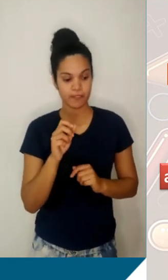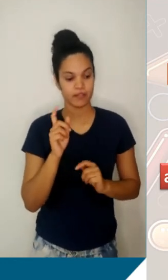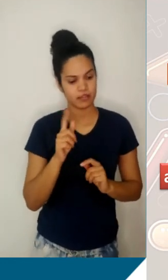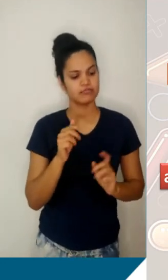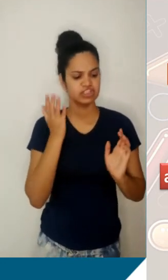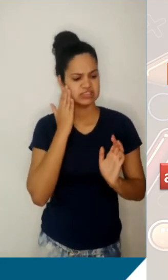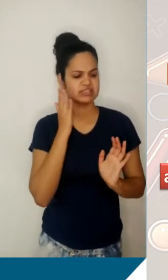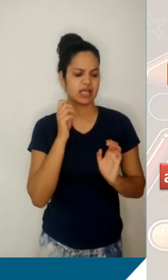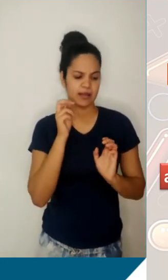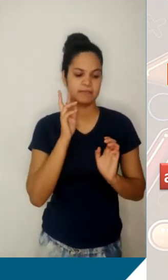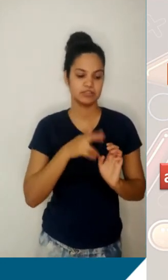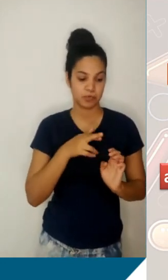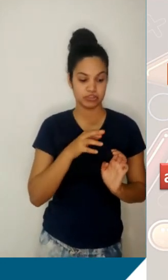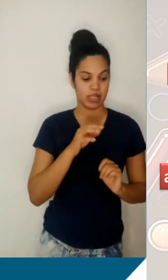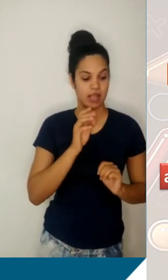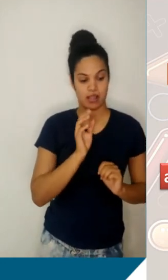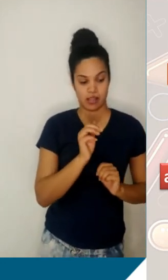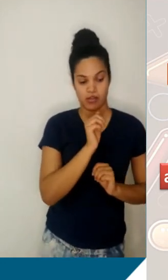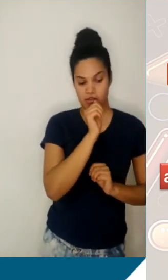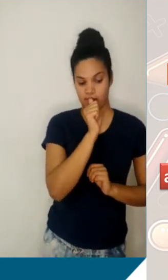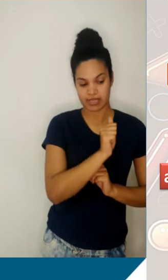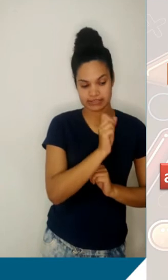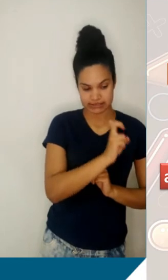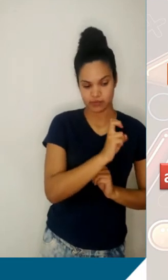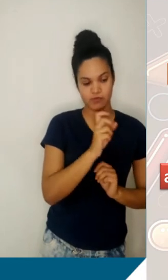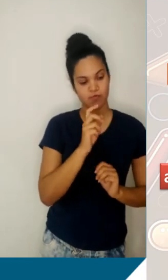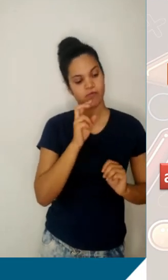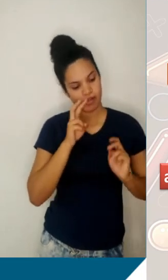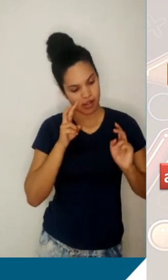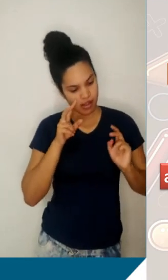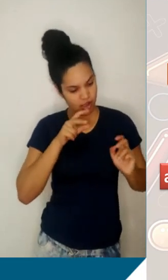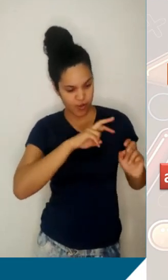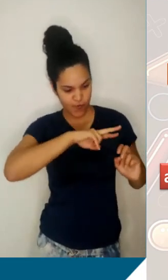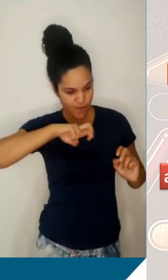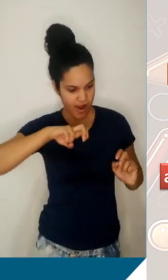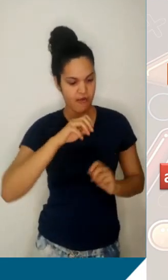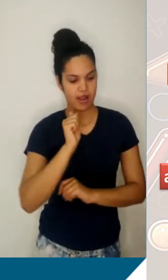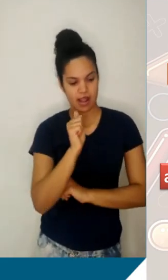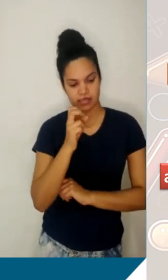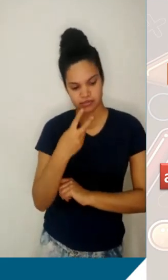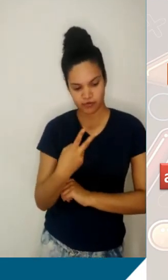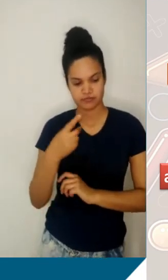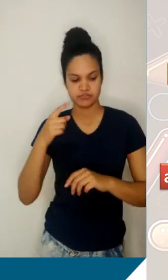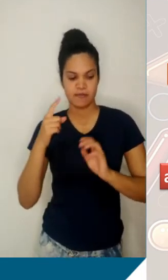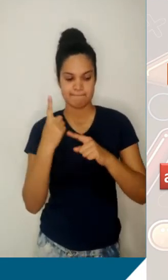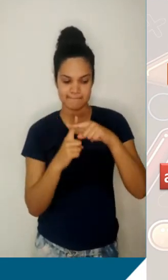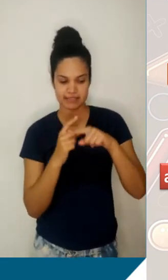A2 com 3 razões. Bem, partindo do termo A2 até chegar ao termo A8, há o